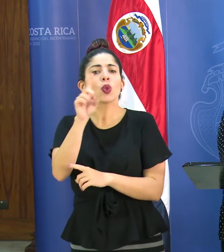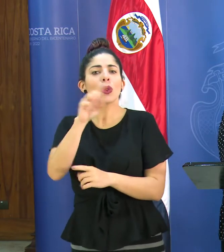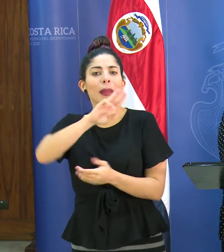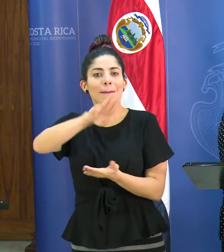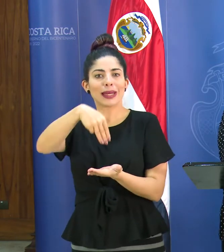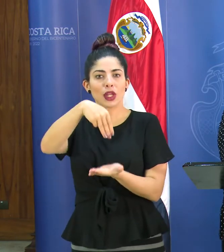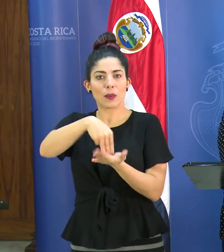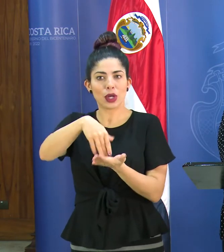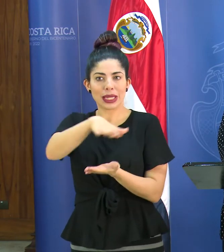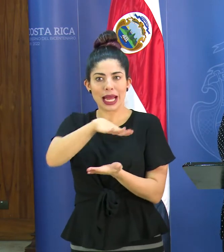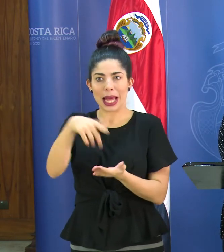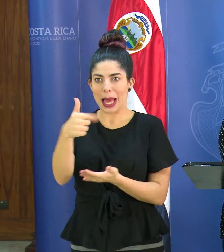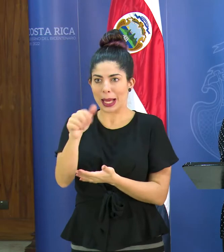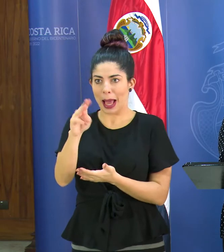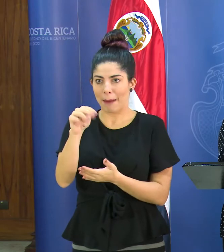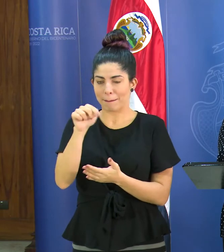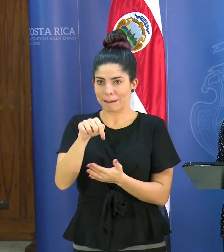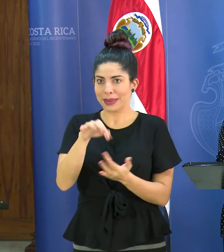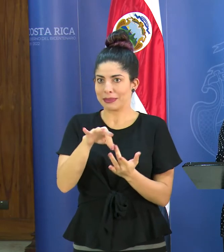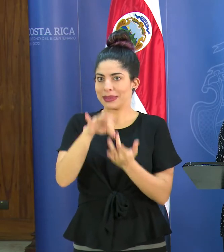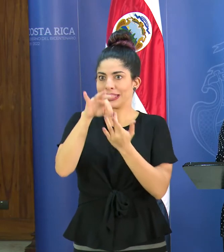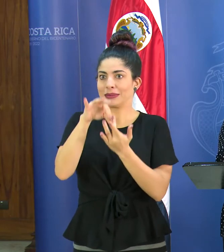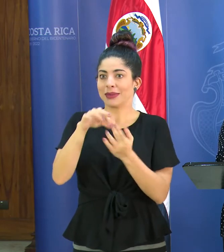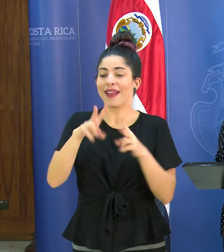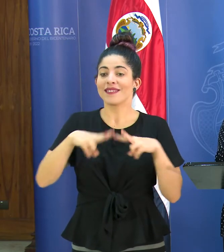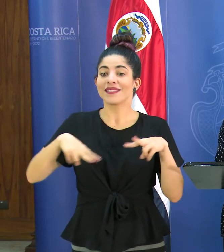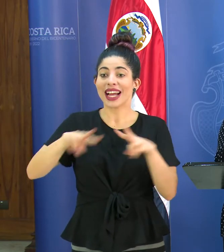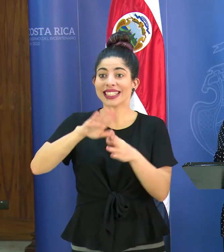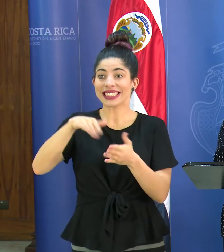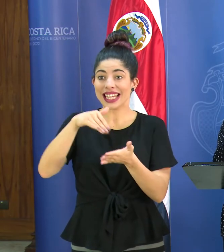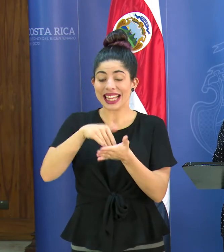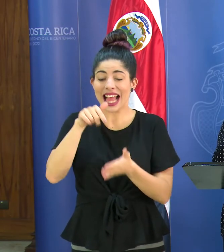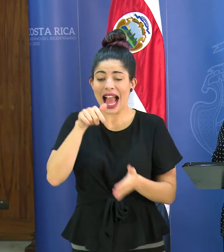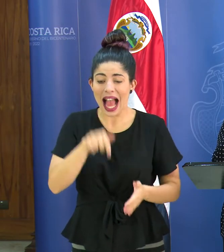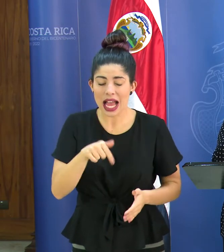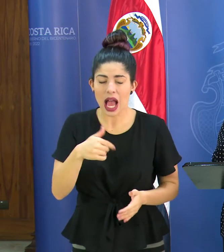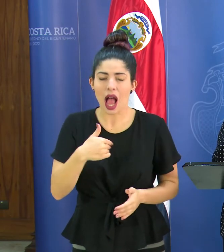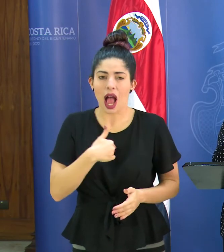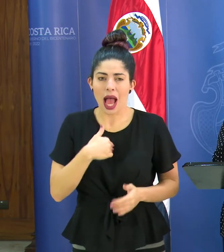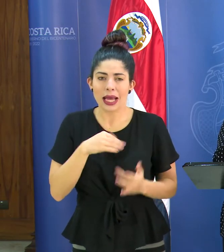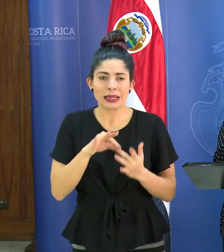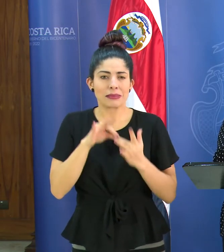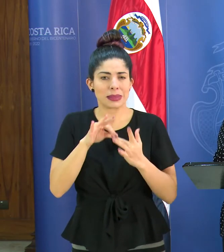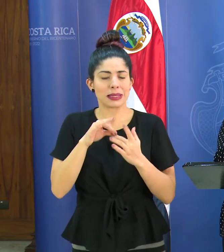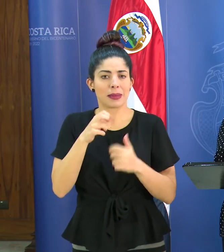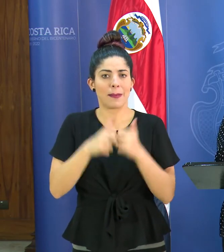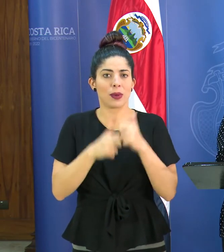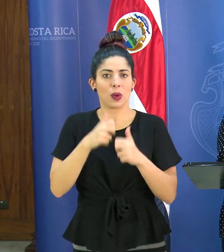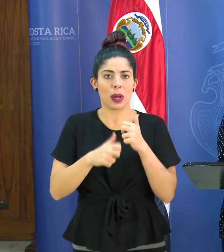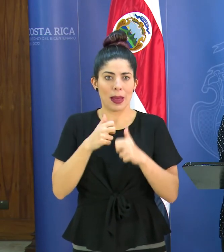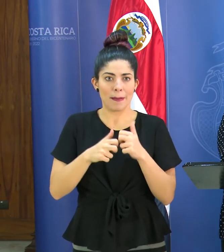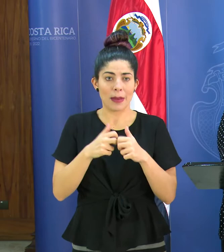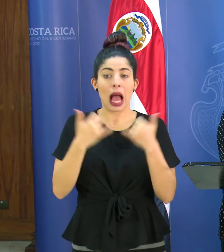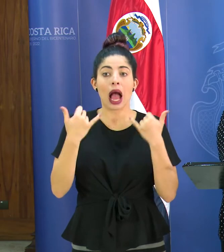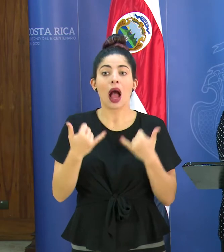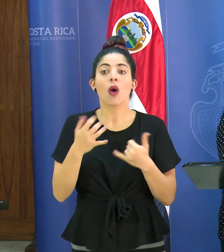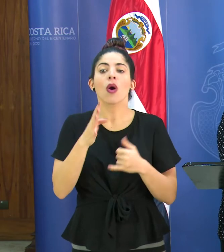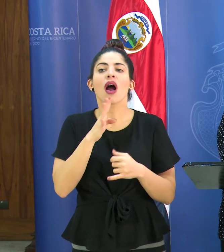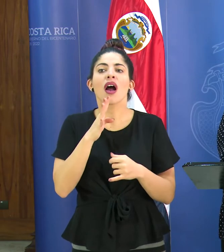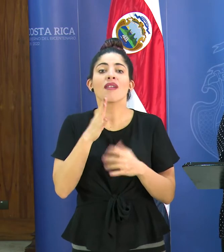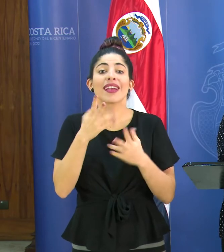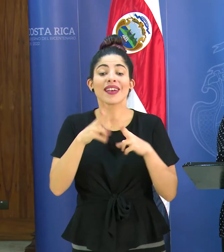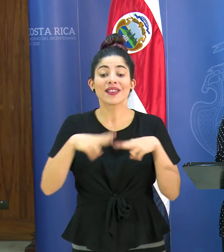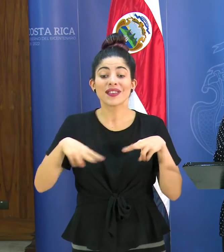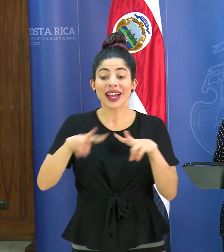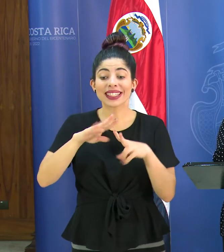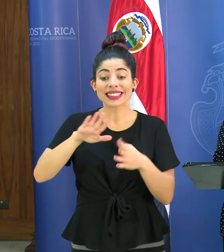metropolitana es aquí donde en el valle central donde tenemos esta principal afectación estamos hablando en